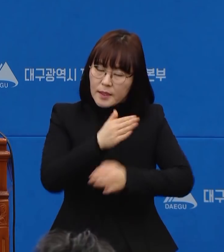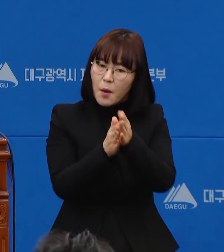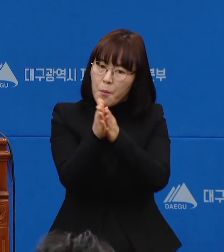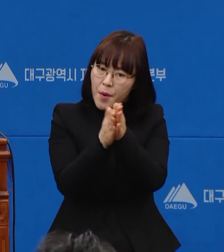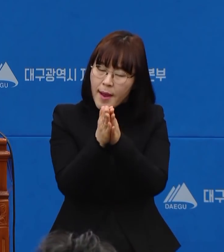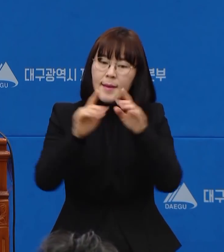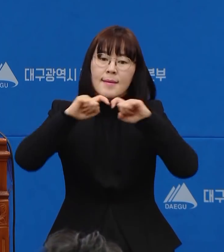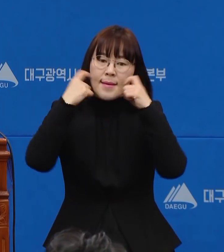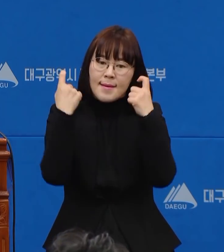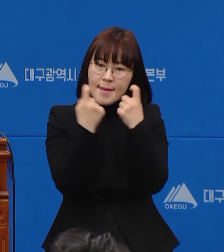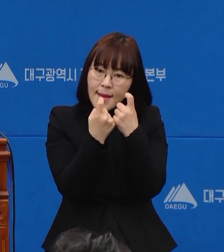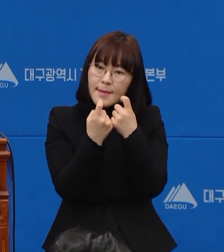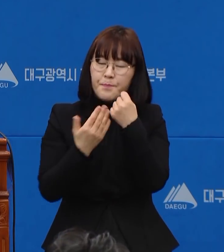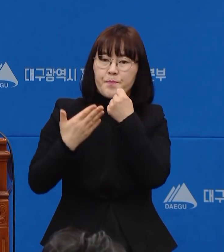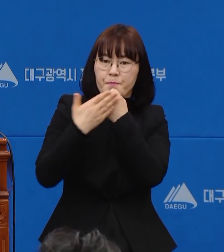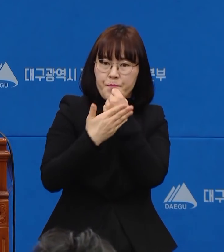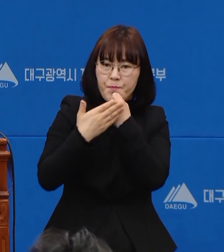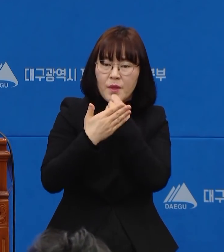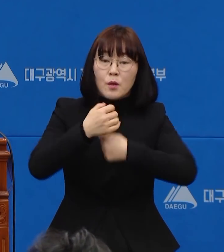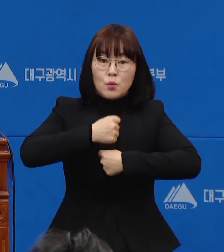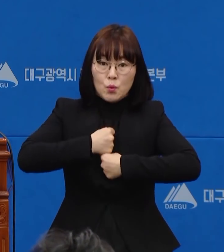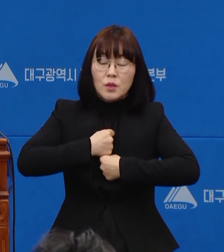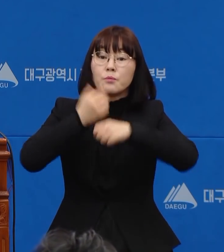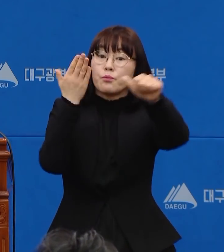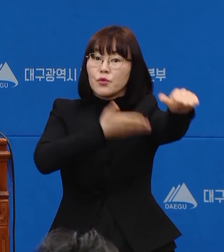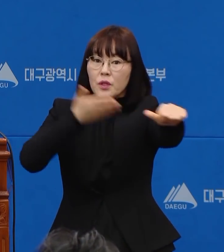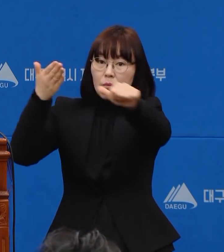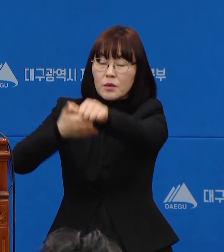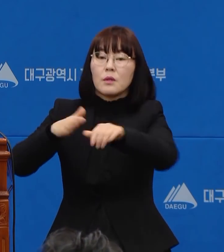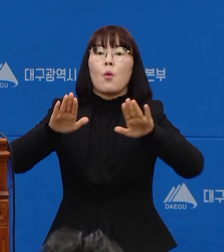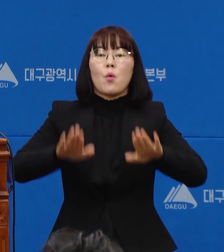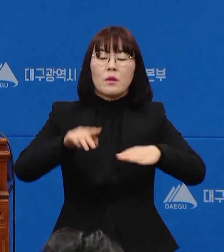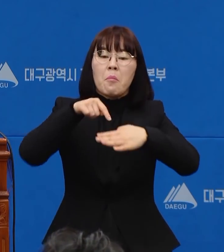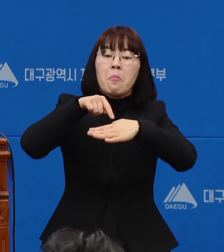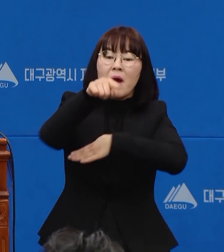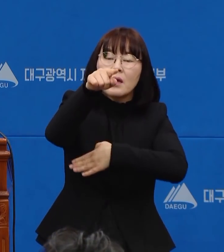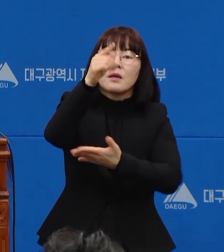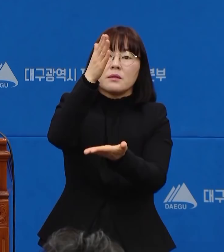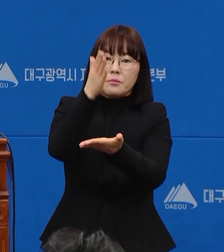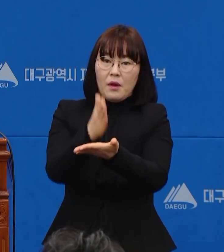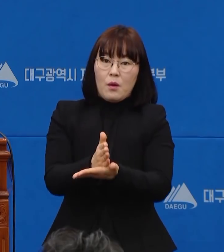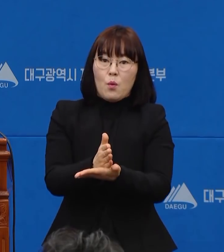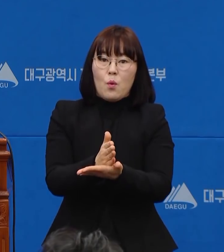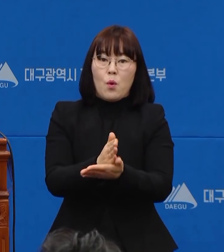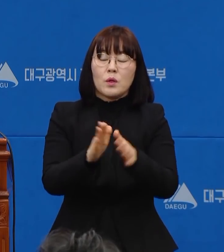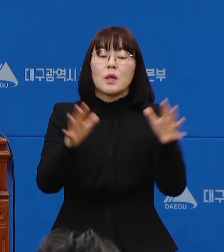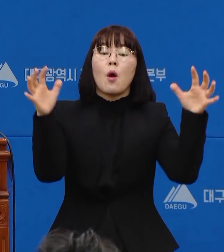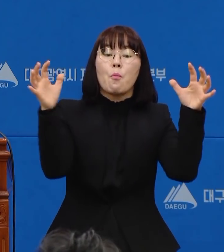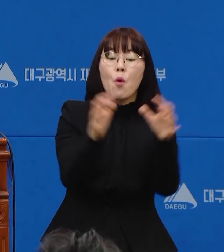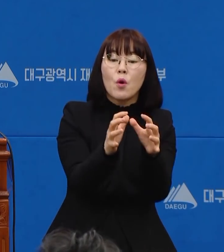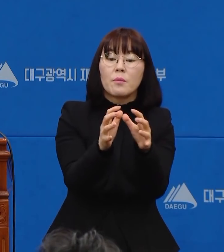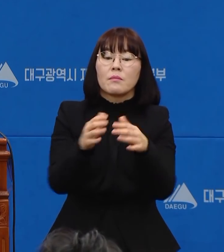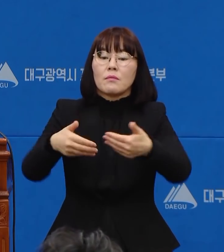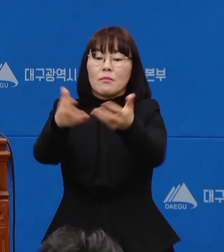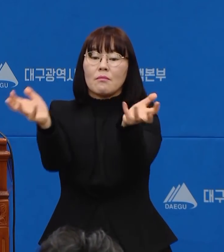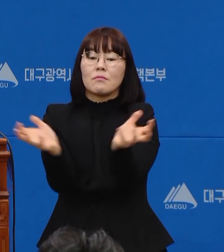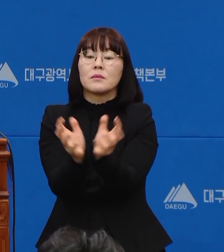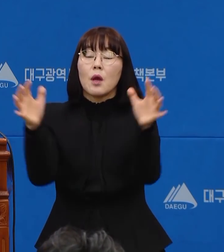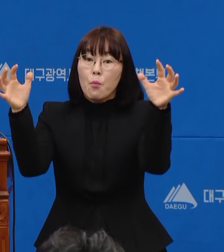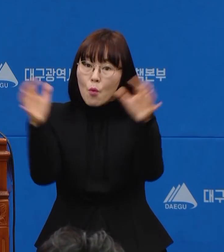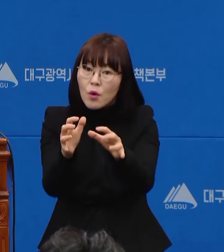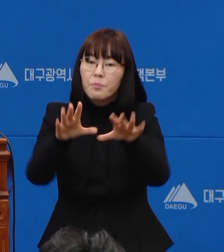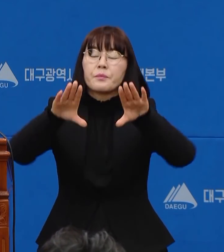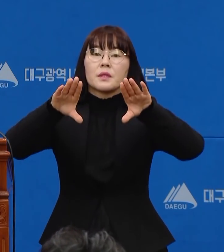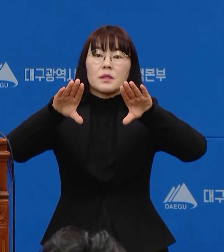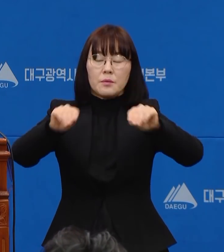위생수칙을 꼭 준수해 주십시오. 오늘도 최대한 외출을 자제해 주시고 모임과 집회는 중단해 주시며